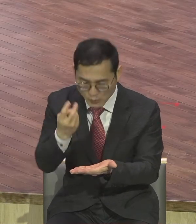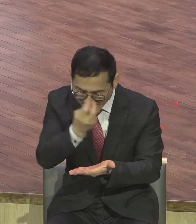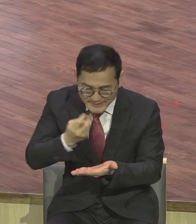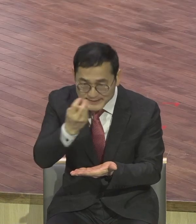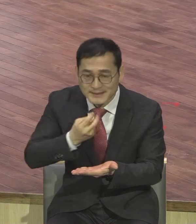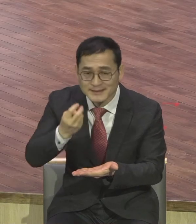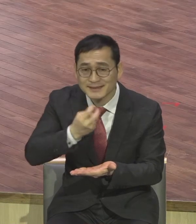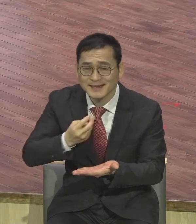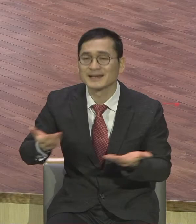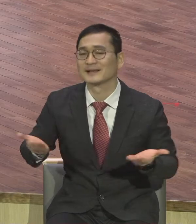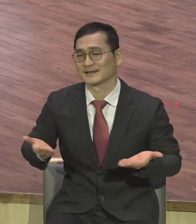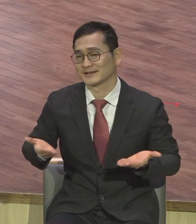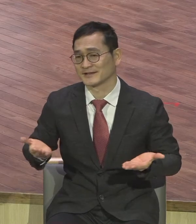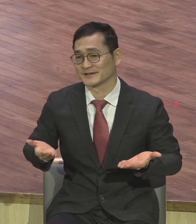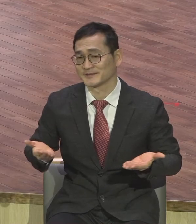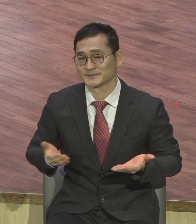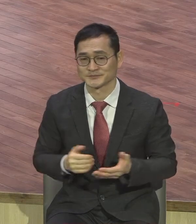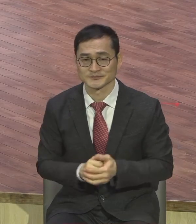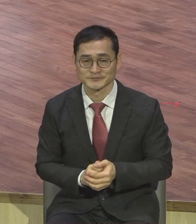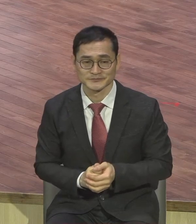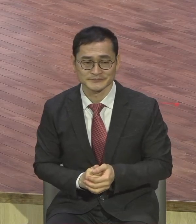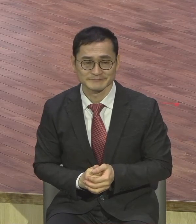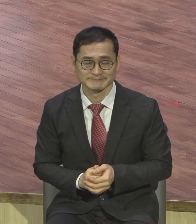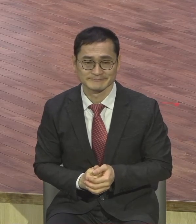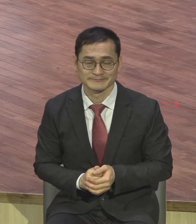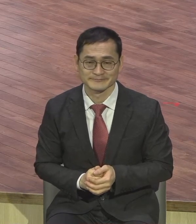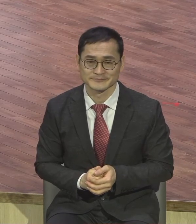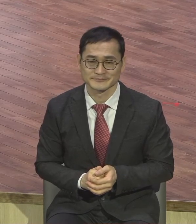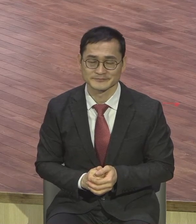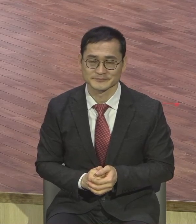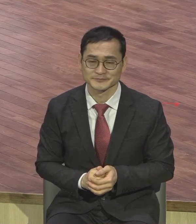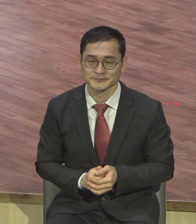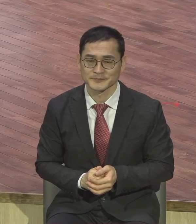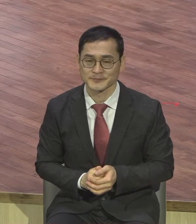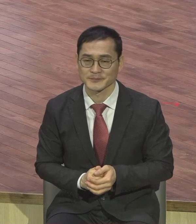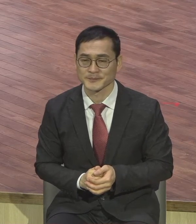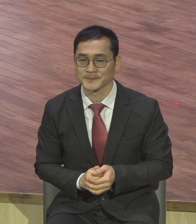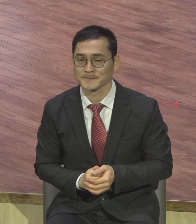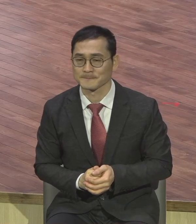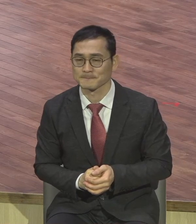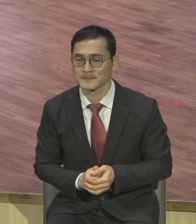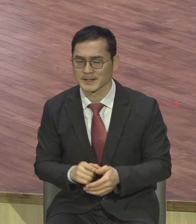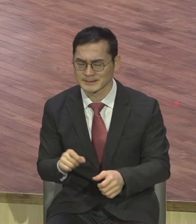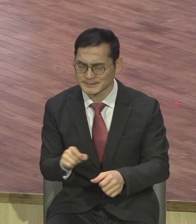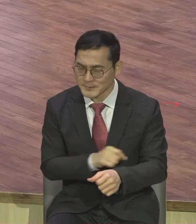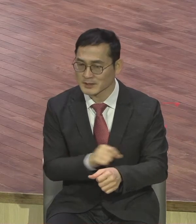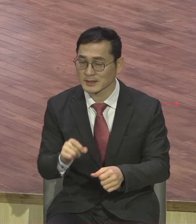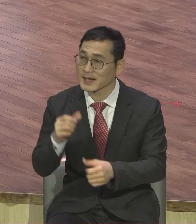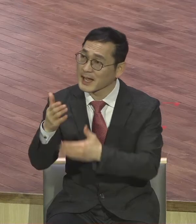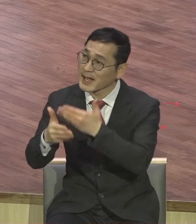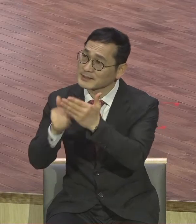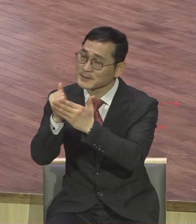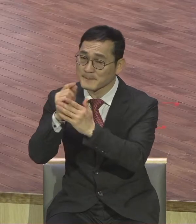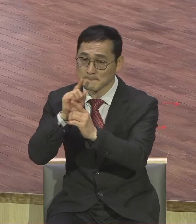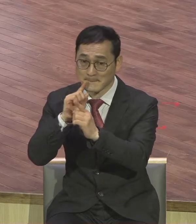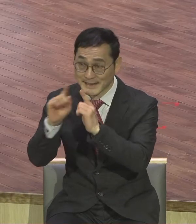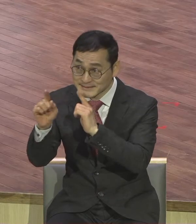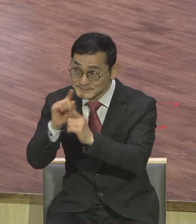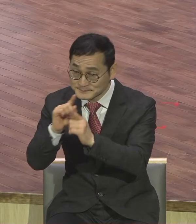그러한 직무를 담당하는 사람을 말합니다 특별히 하나님의 말씀을 말씀을